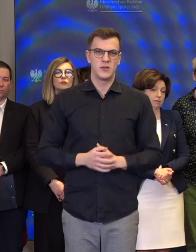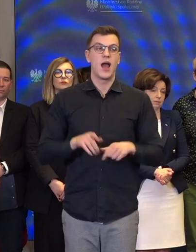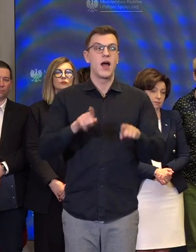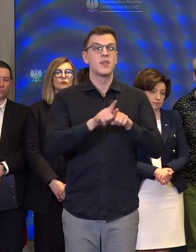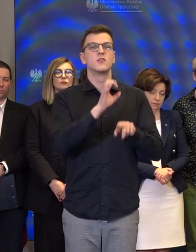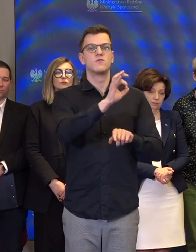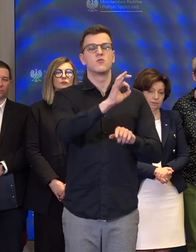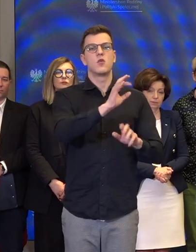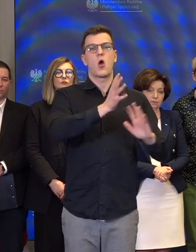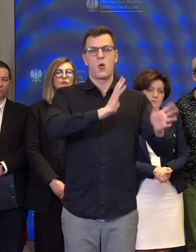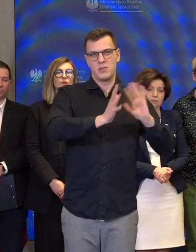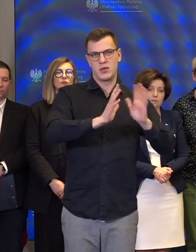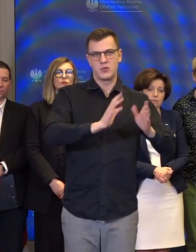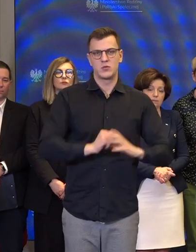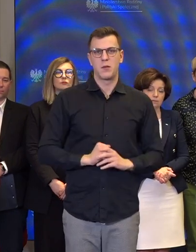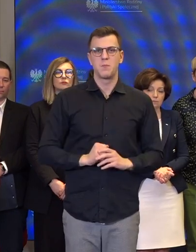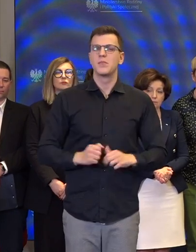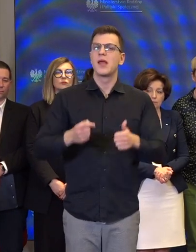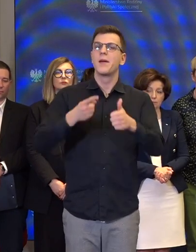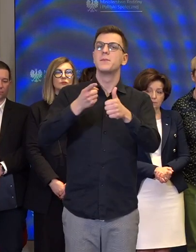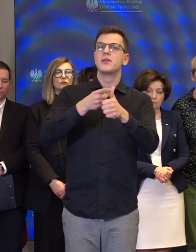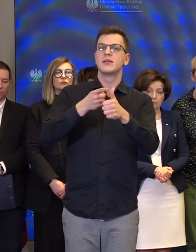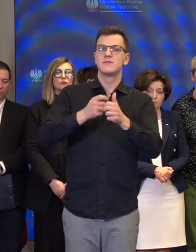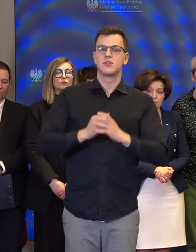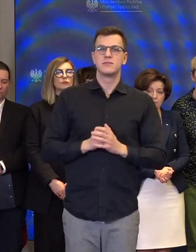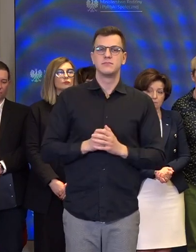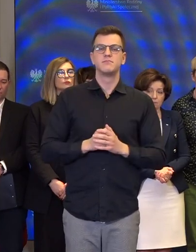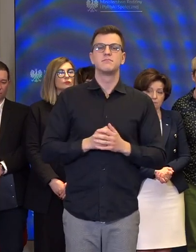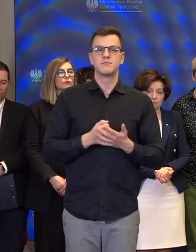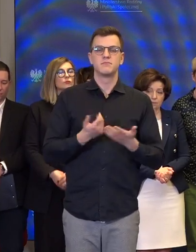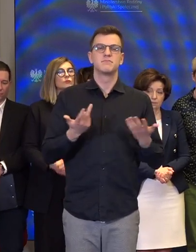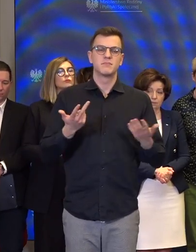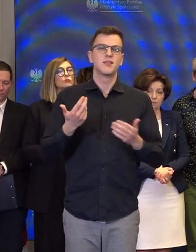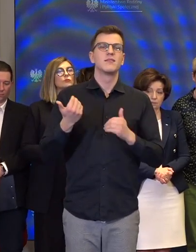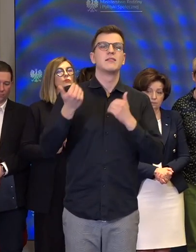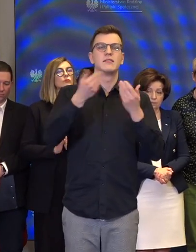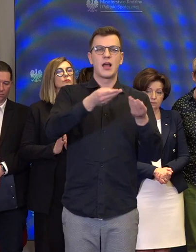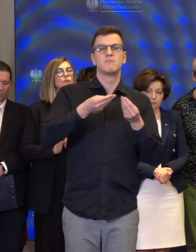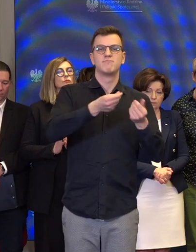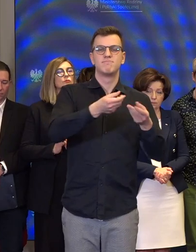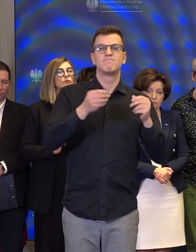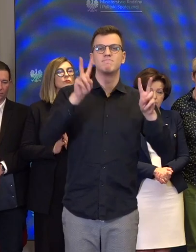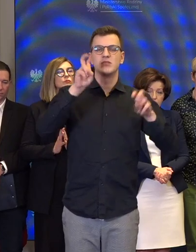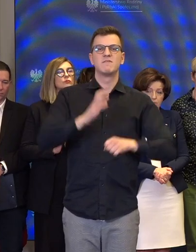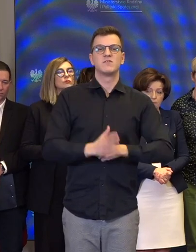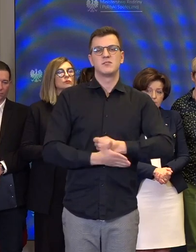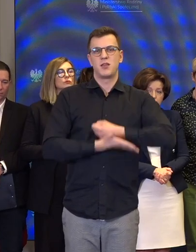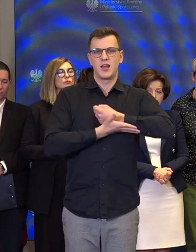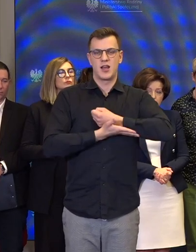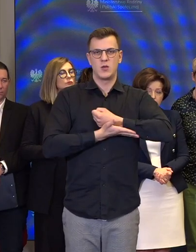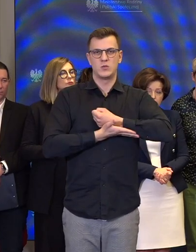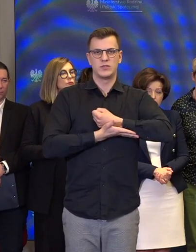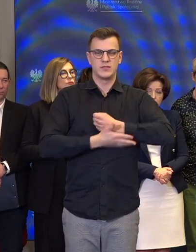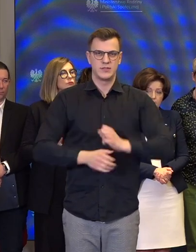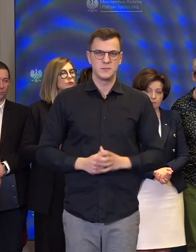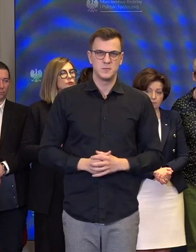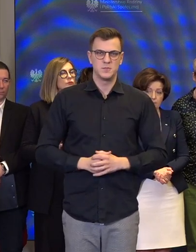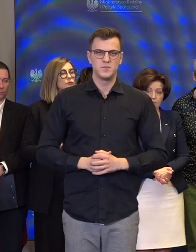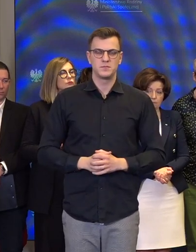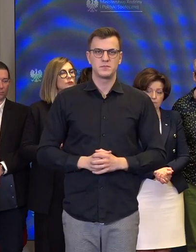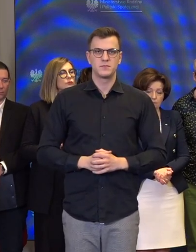jej opiekuna. Pierwszy element, świadczenie wspierające. Świadczenie wspierające